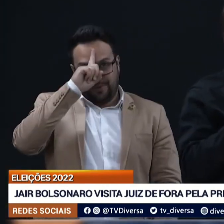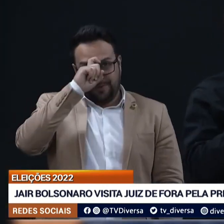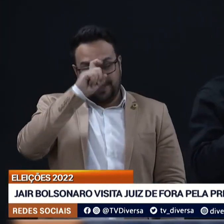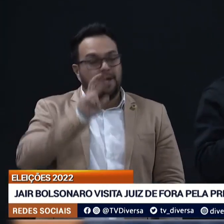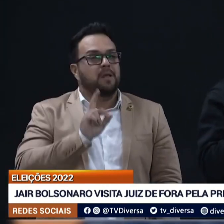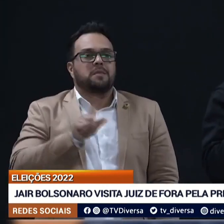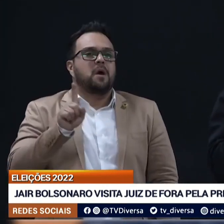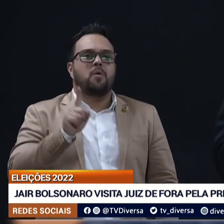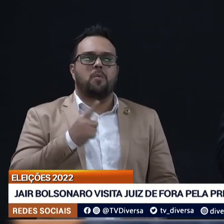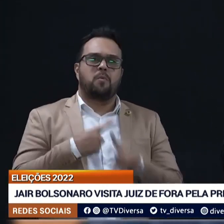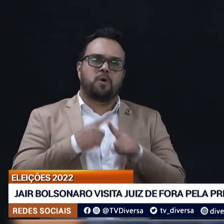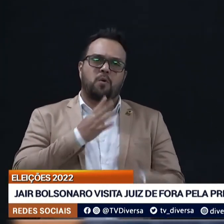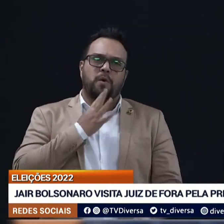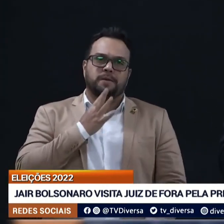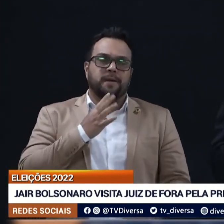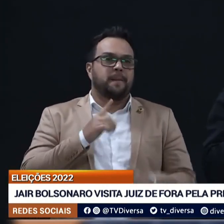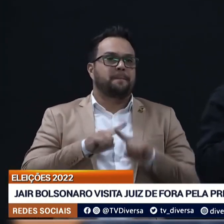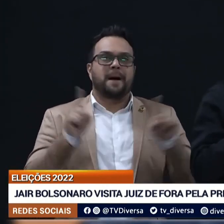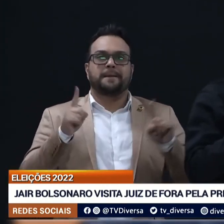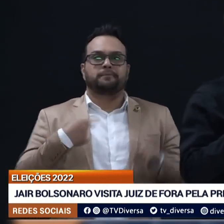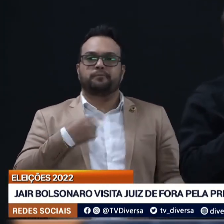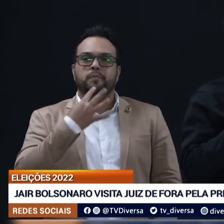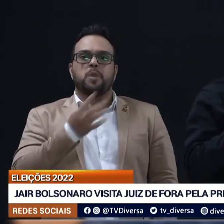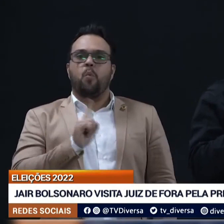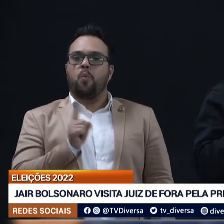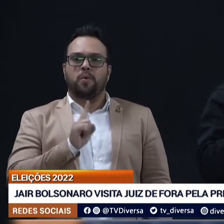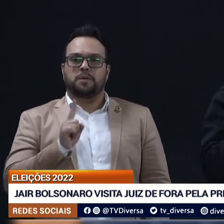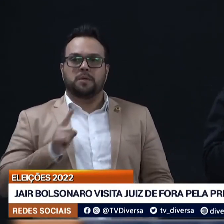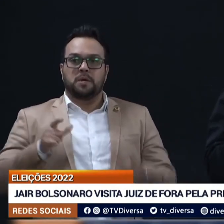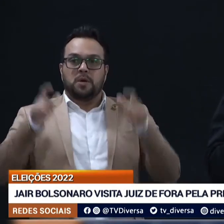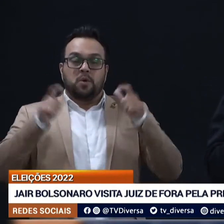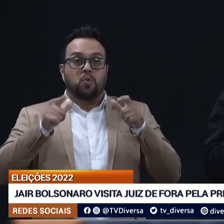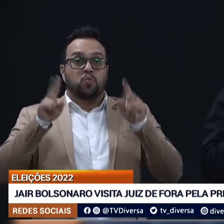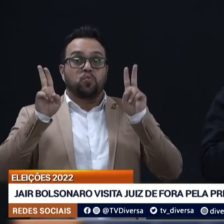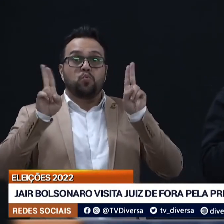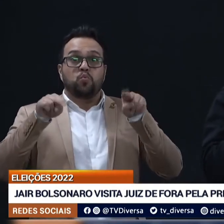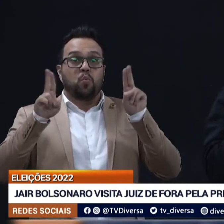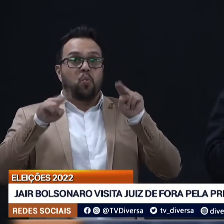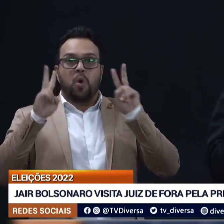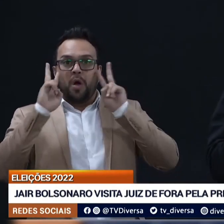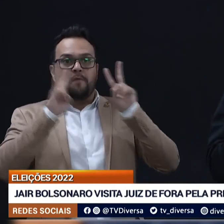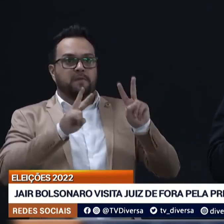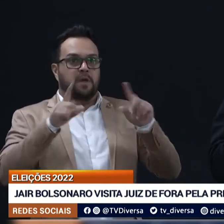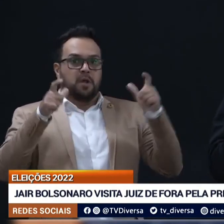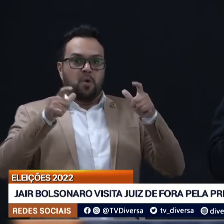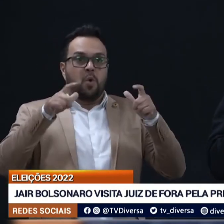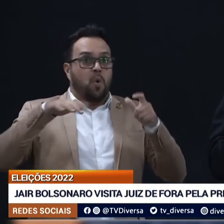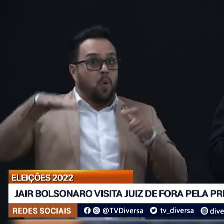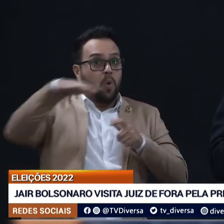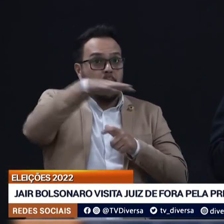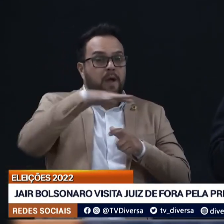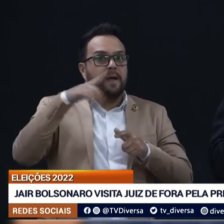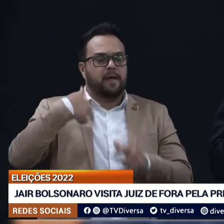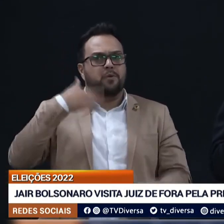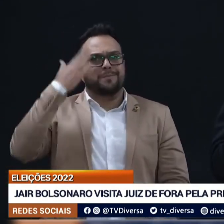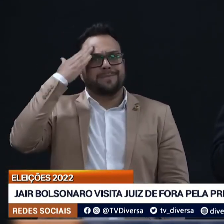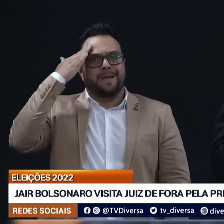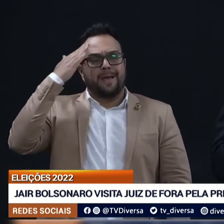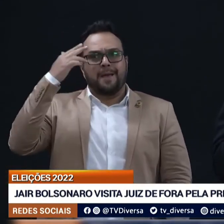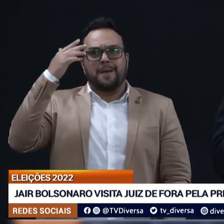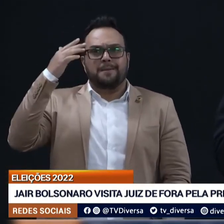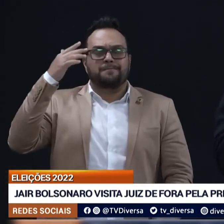Bolsonaro também voltou a questionar a investigação da Polícia Federal e as motivações de Adélio Bispo de Oliveira,